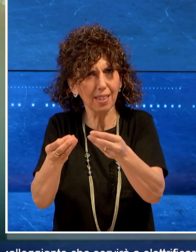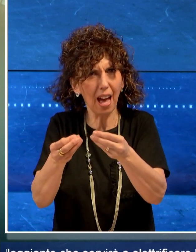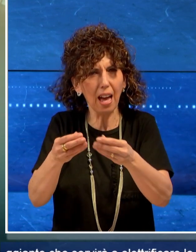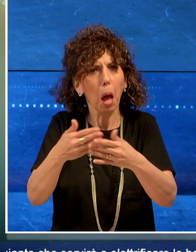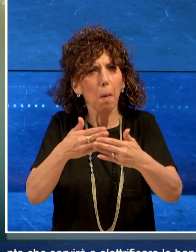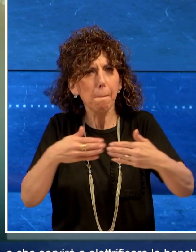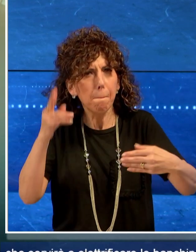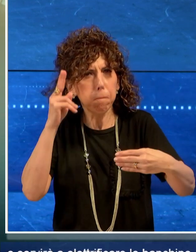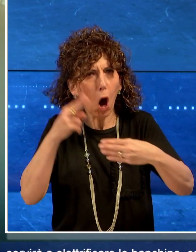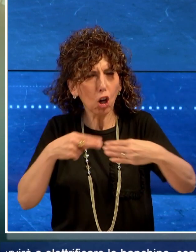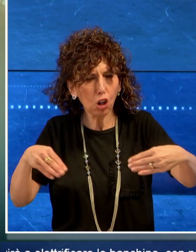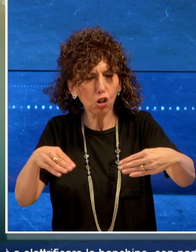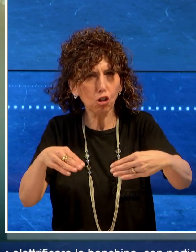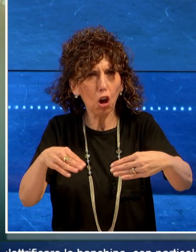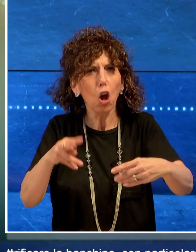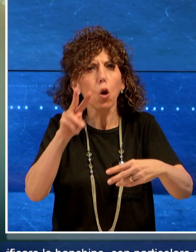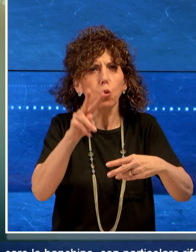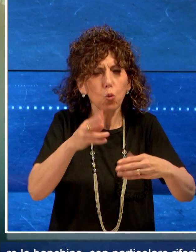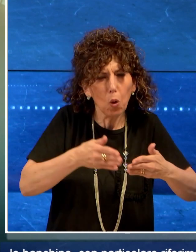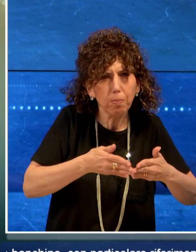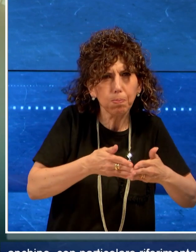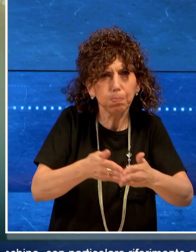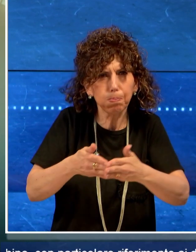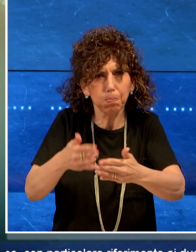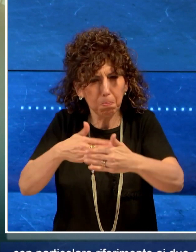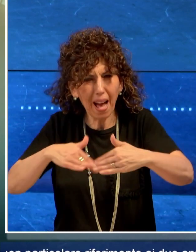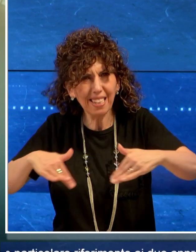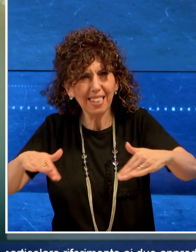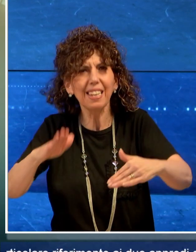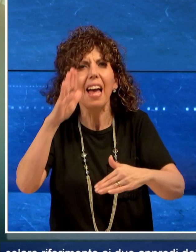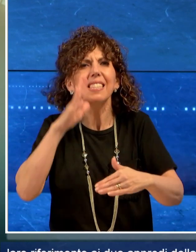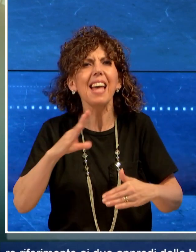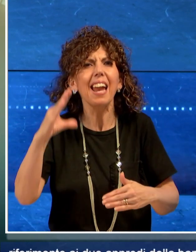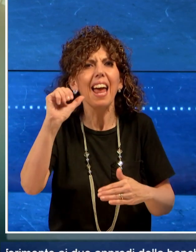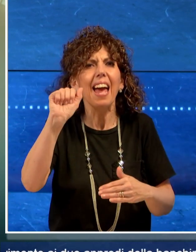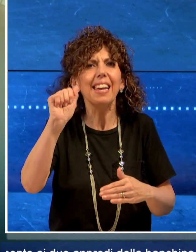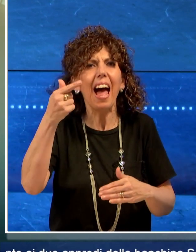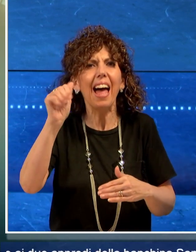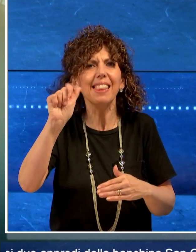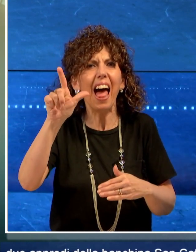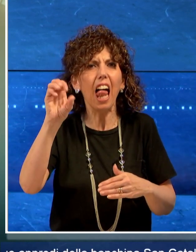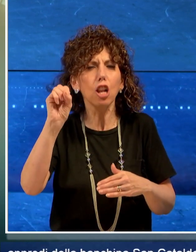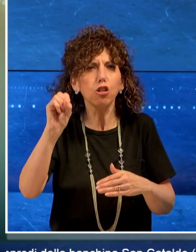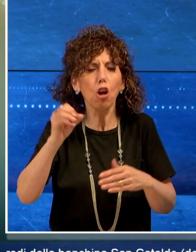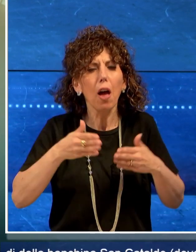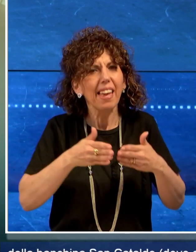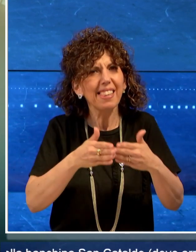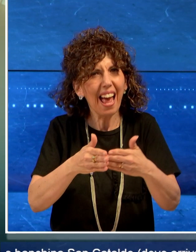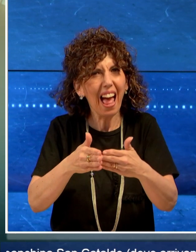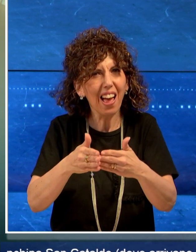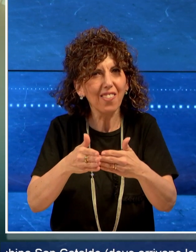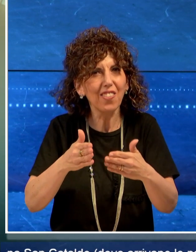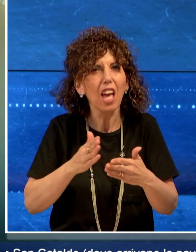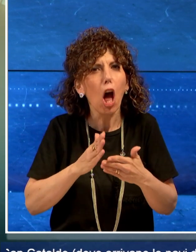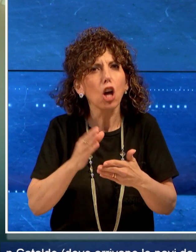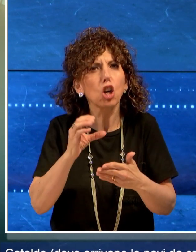riferimento ai due approdi della banchina San Cataldo dove arrivano le navi da crociera.